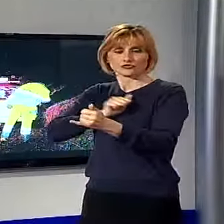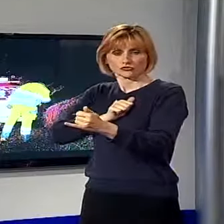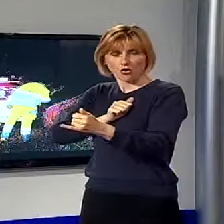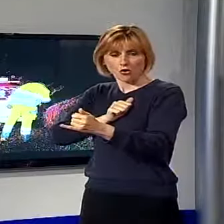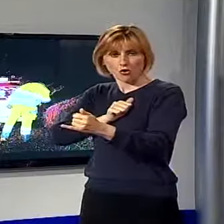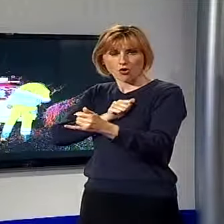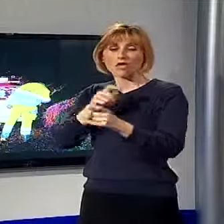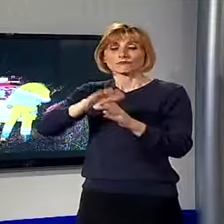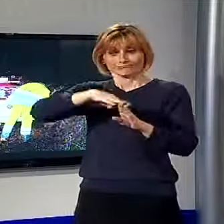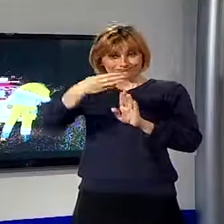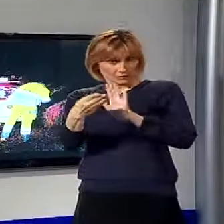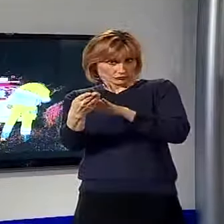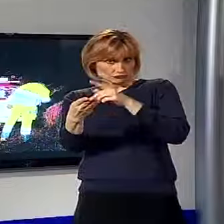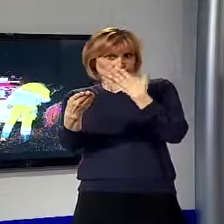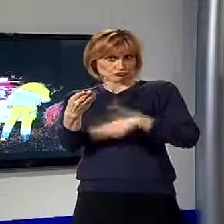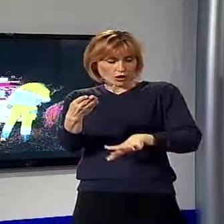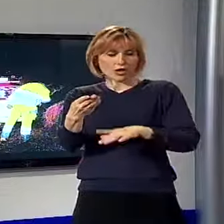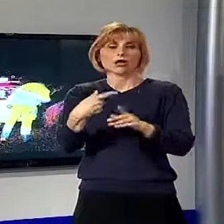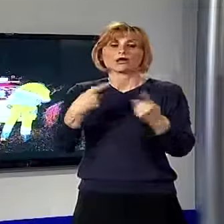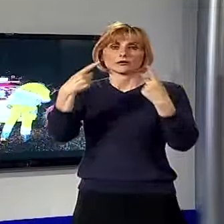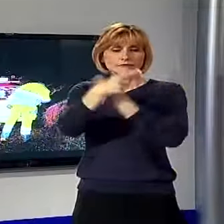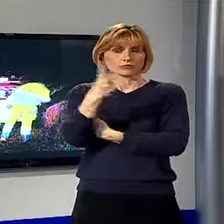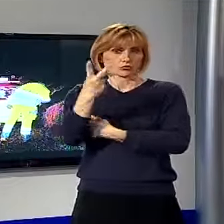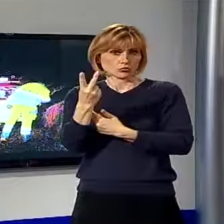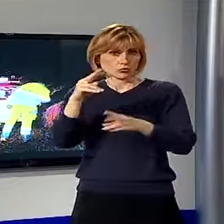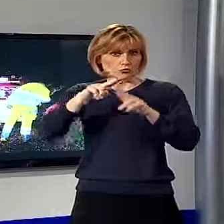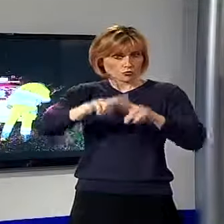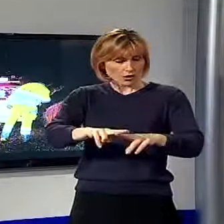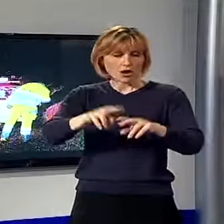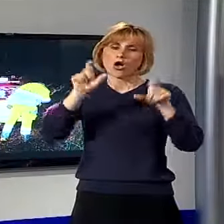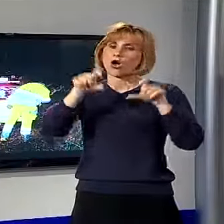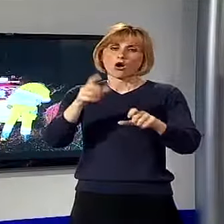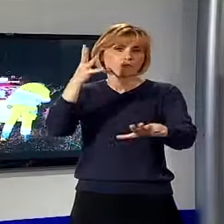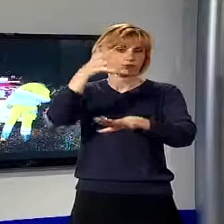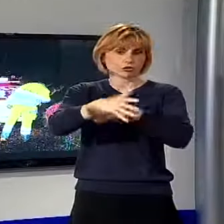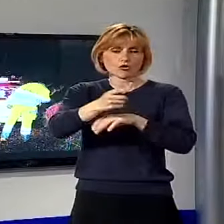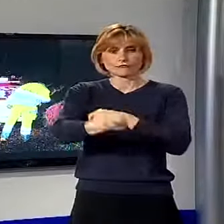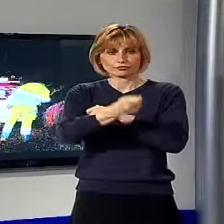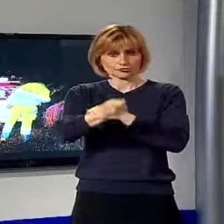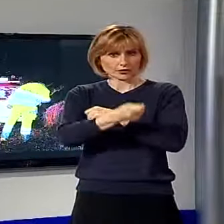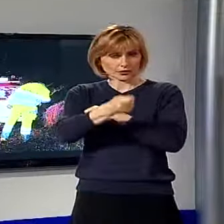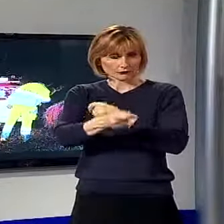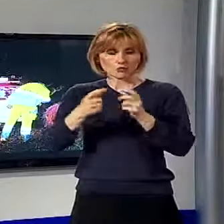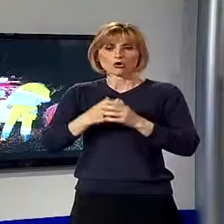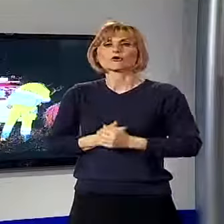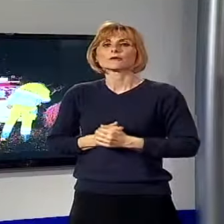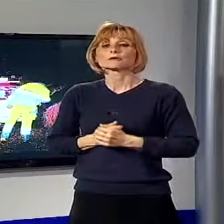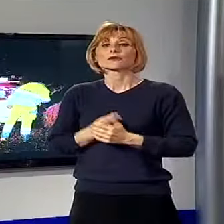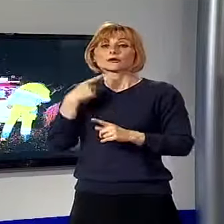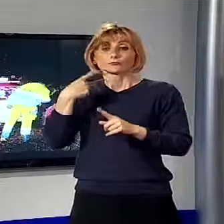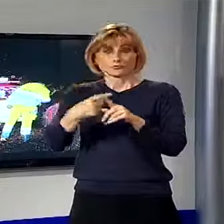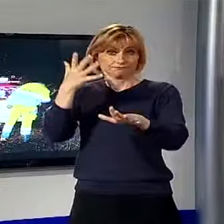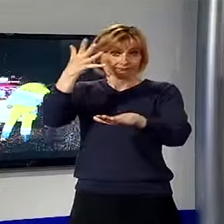che l'auto si è capovolta. Per estrarre le altre due è stato invece necessario l'intervento dei vigili del fuoco sul posto due